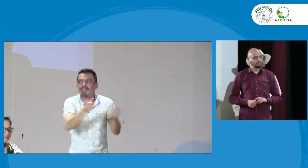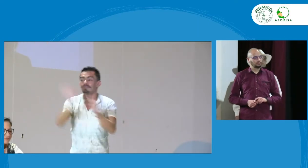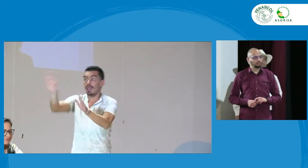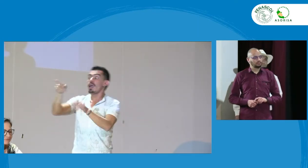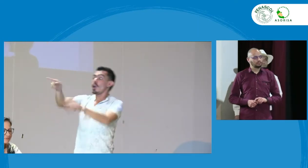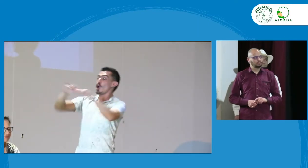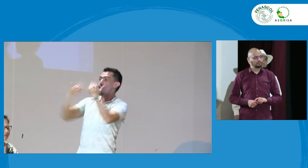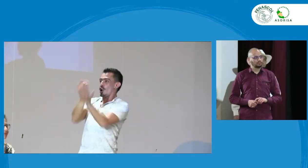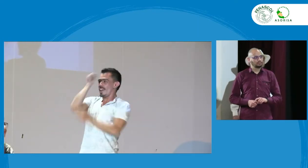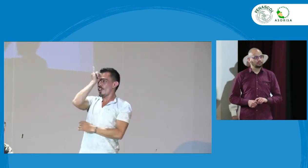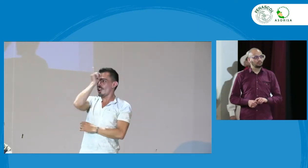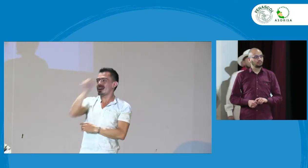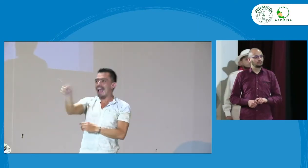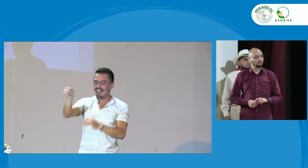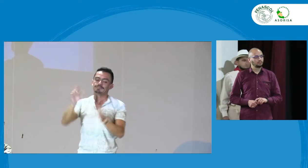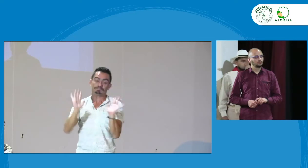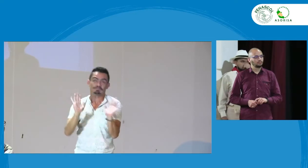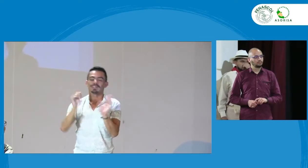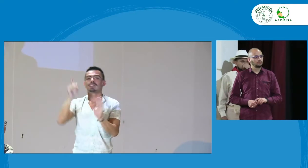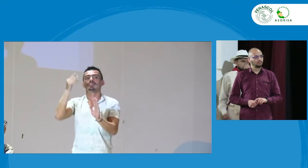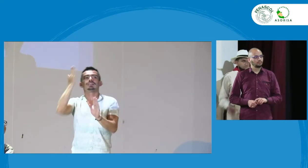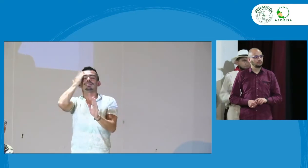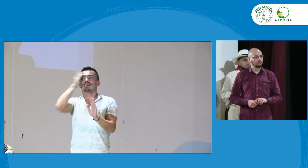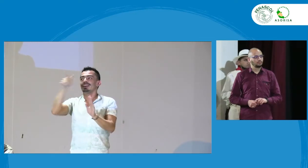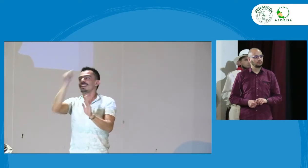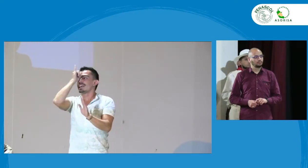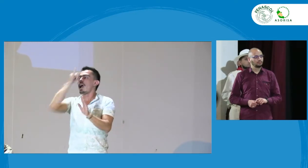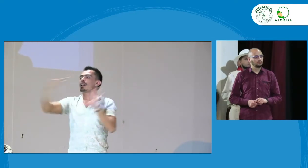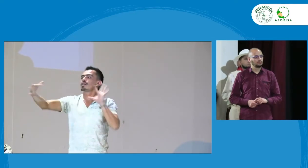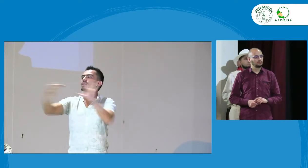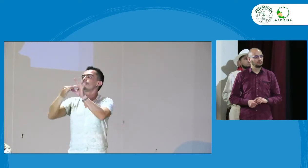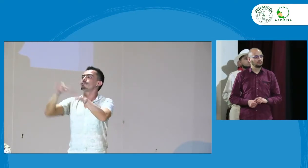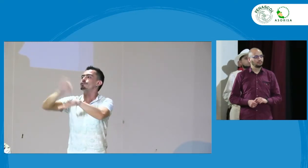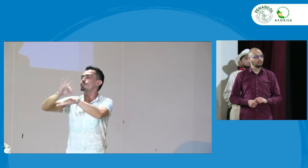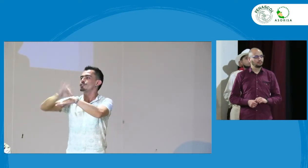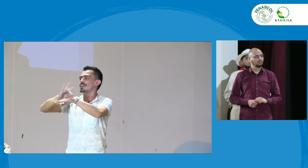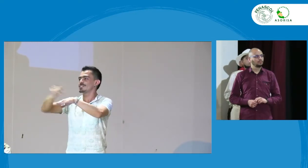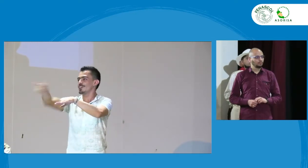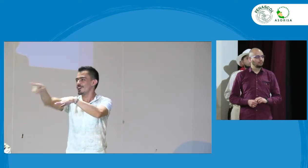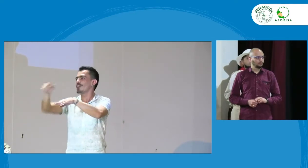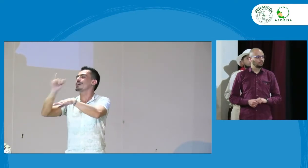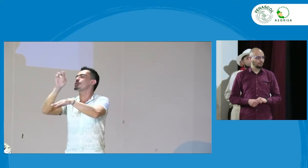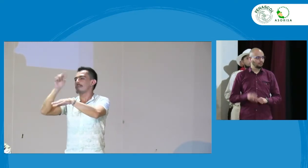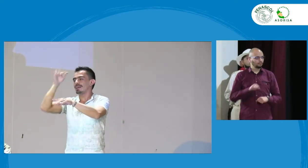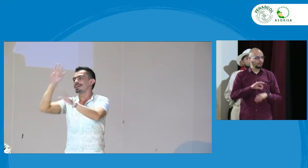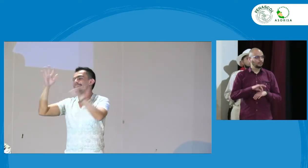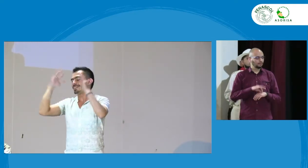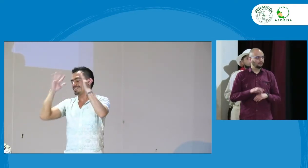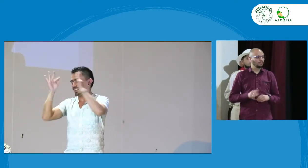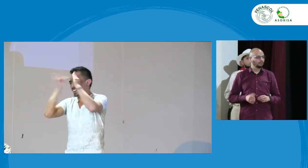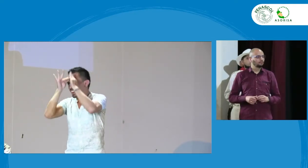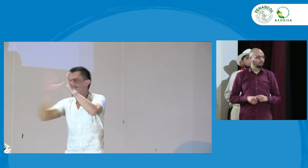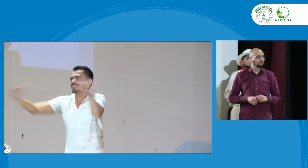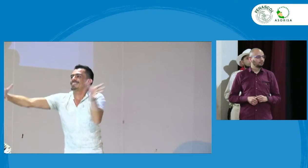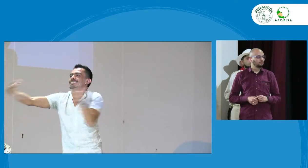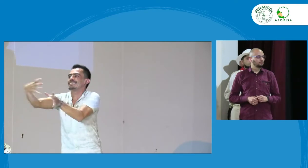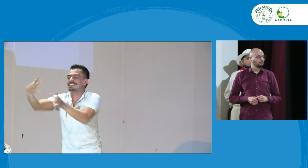servir para complementar un poco tu dar respuesta a tu pregunta como tu sabes en el ICAL sin duda el ICAL está